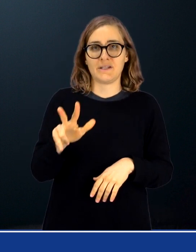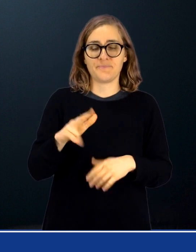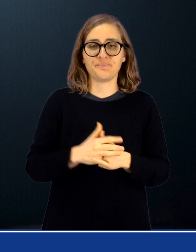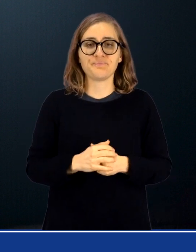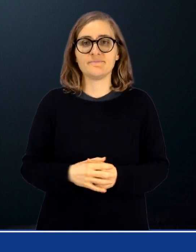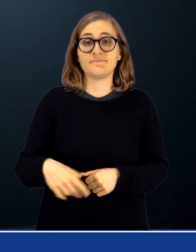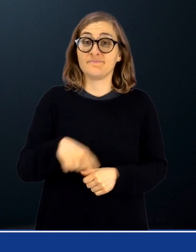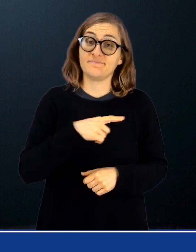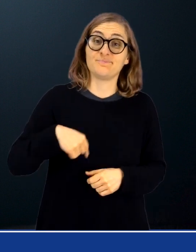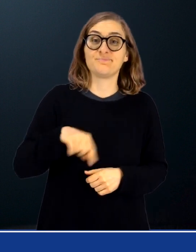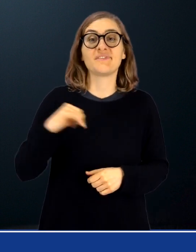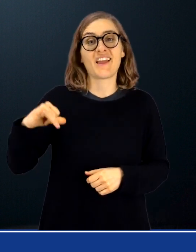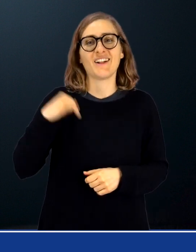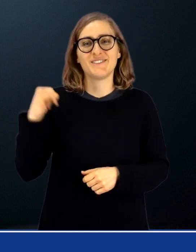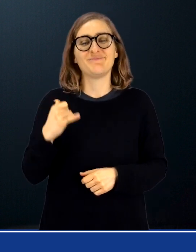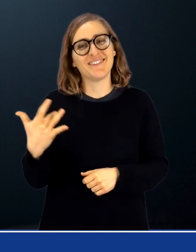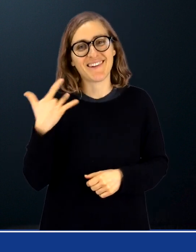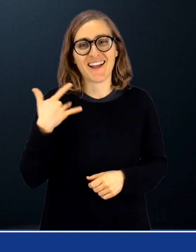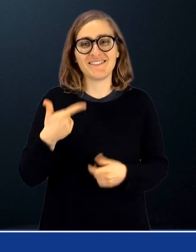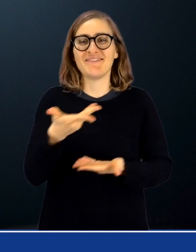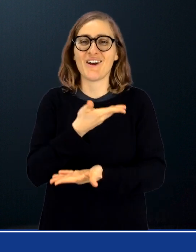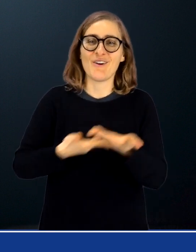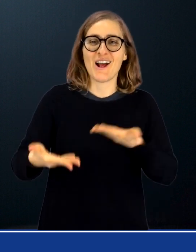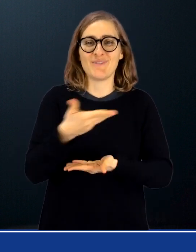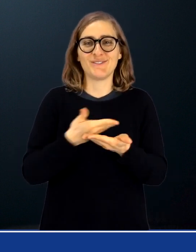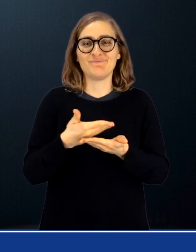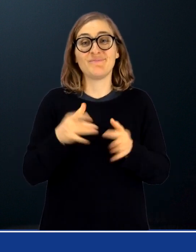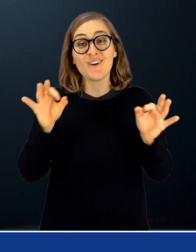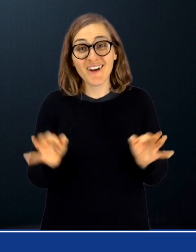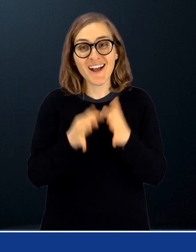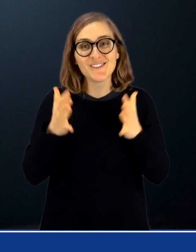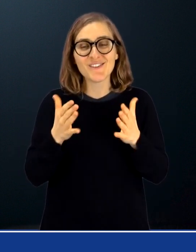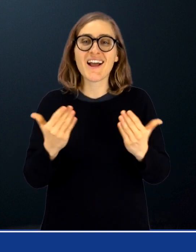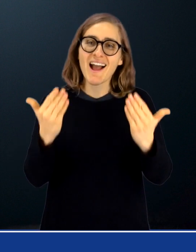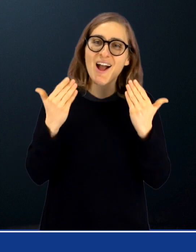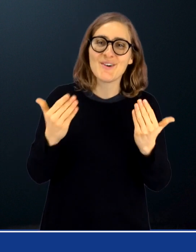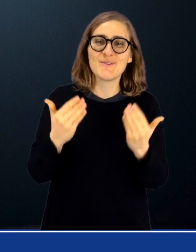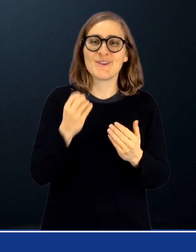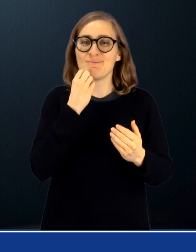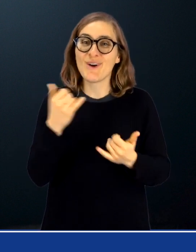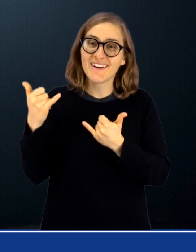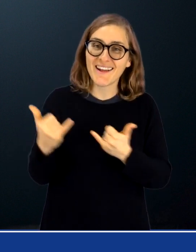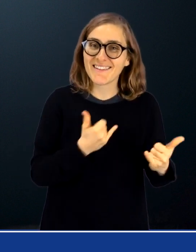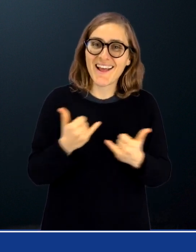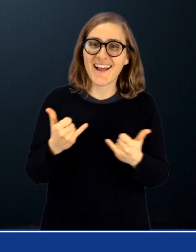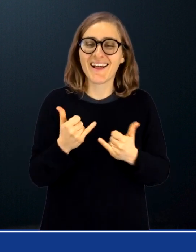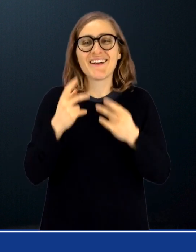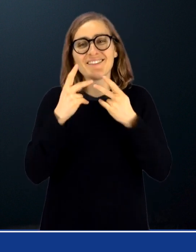anticipatamente per la collaborazione L'occasione è gradita per rinnovare gli auguri più sinceri per un sereno Natale